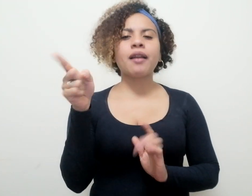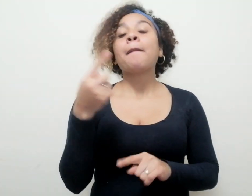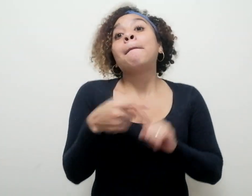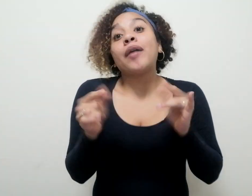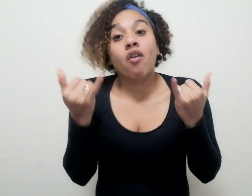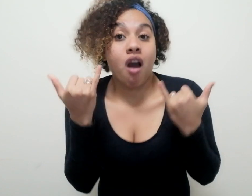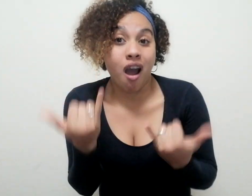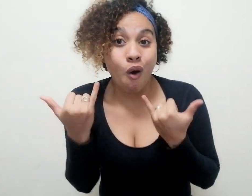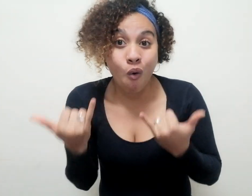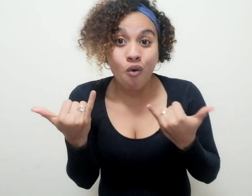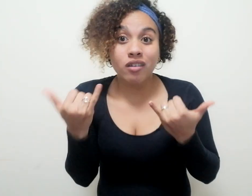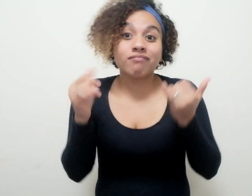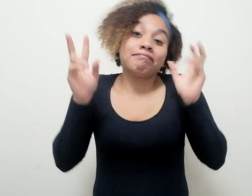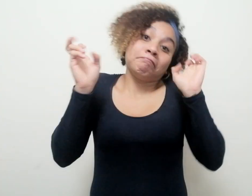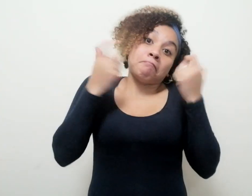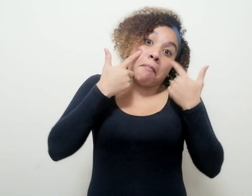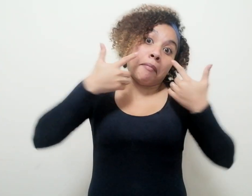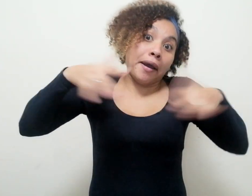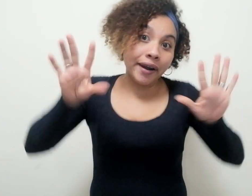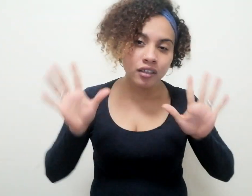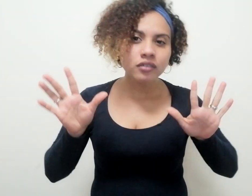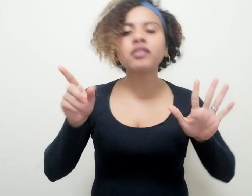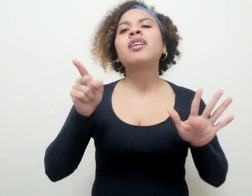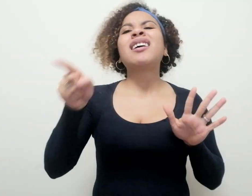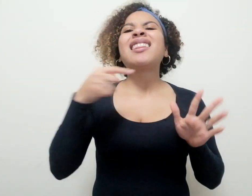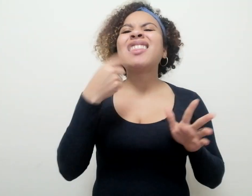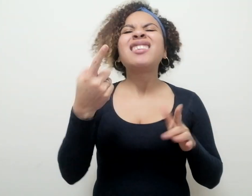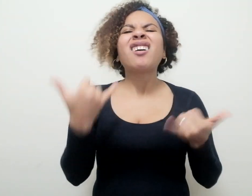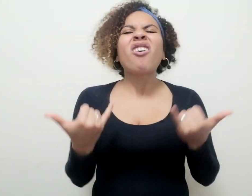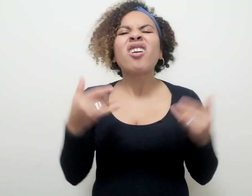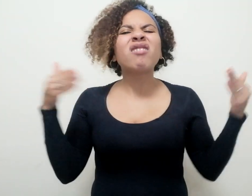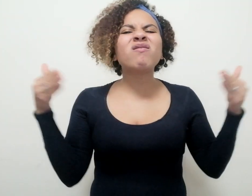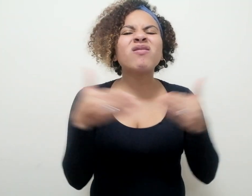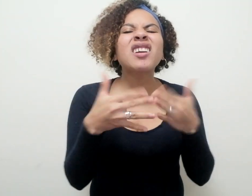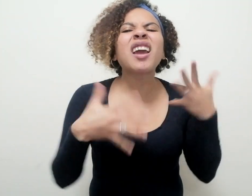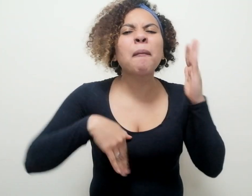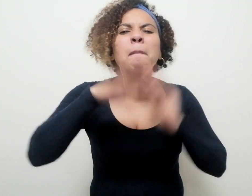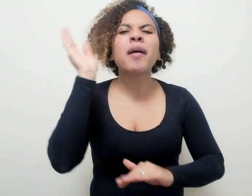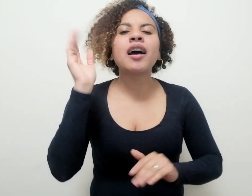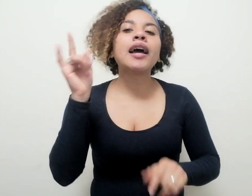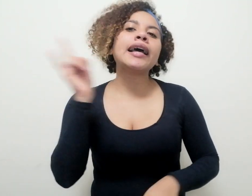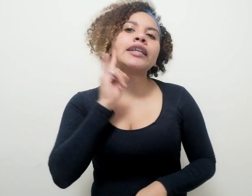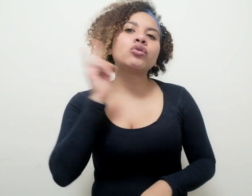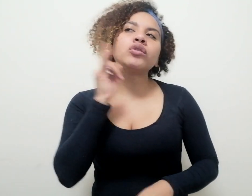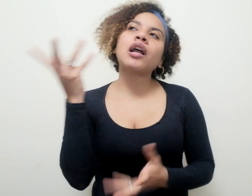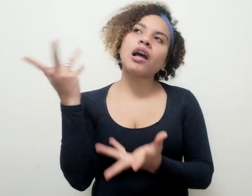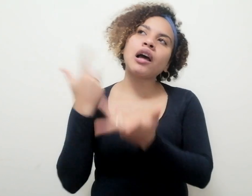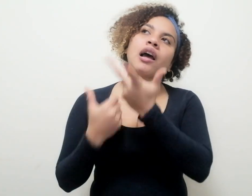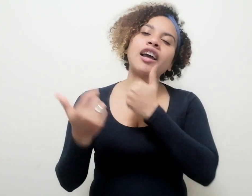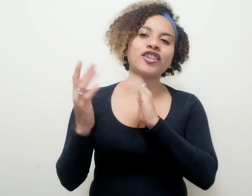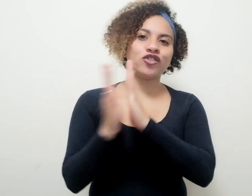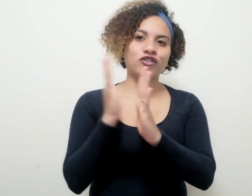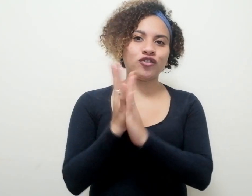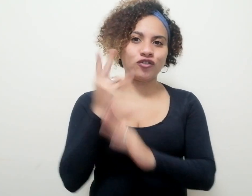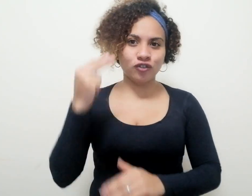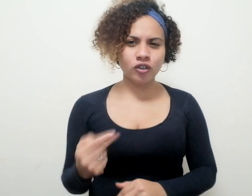ahora, según parece, a lo que se dedica es sobre todo a escucharlas. Me acerqué